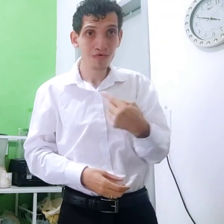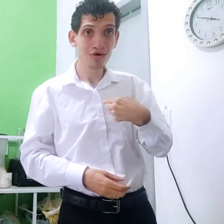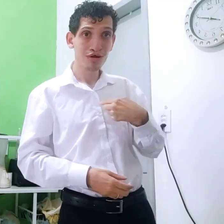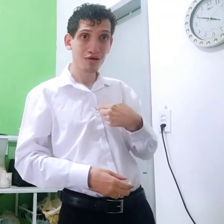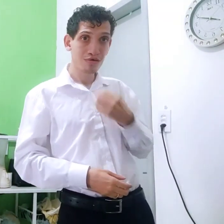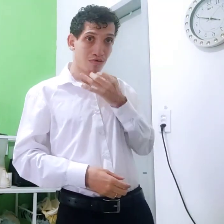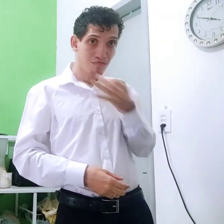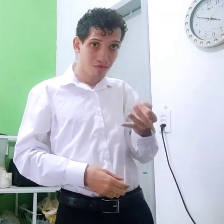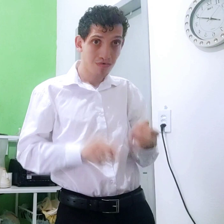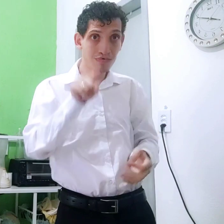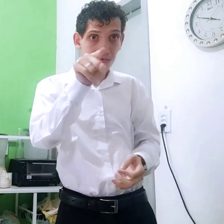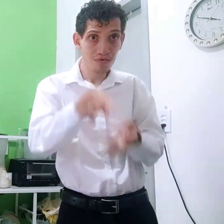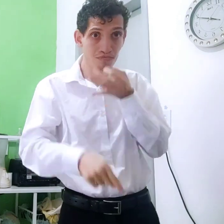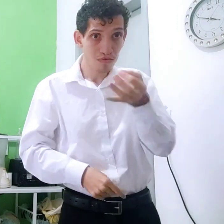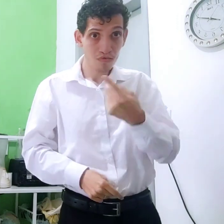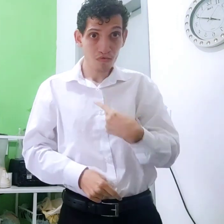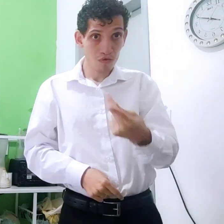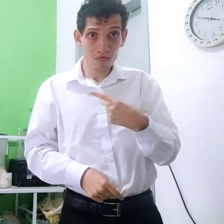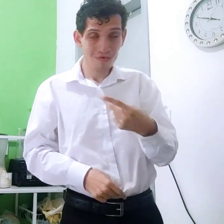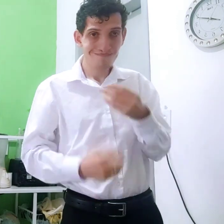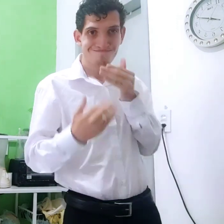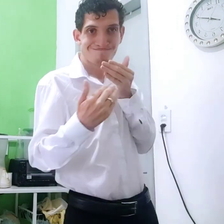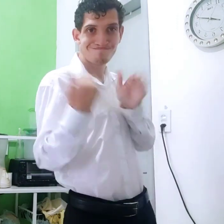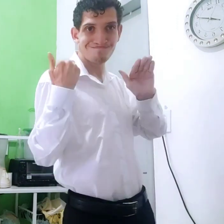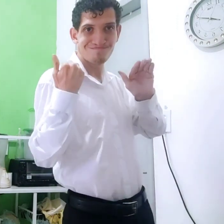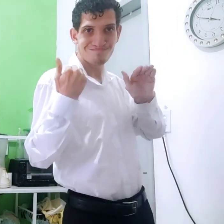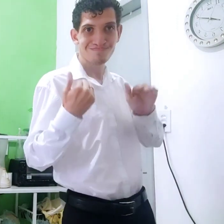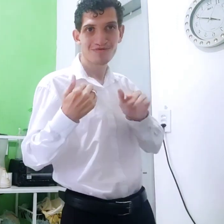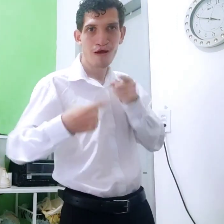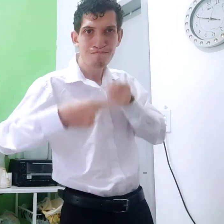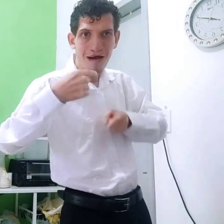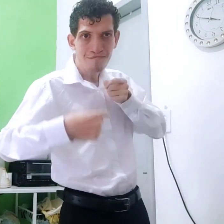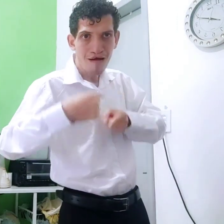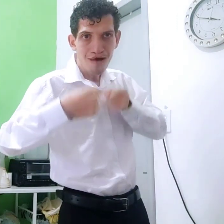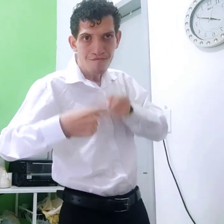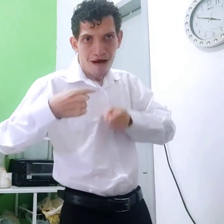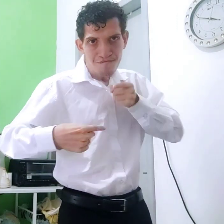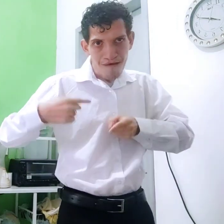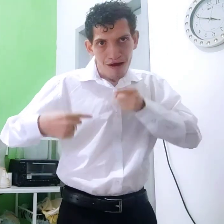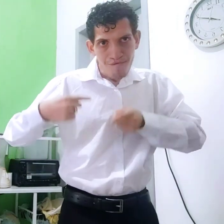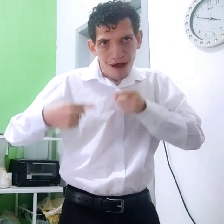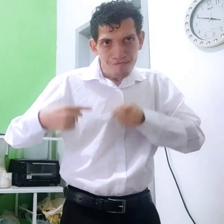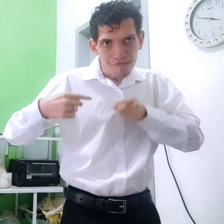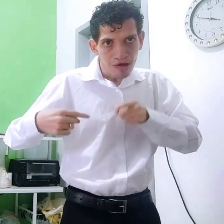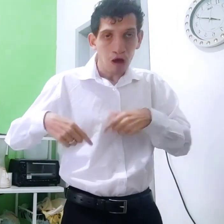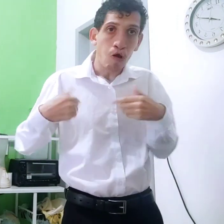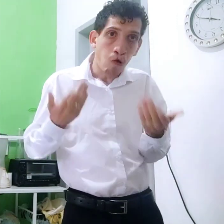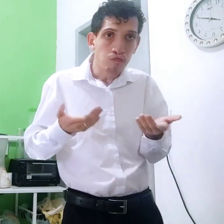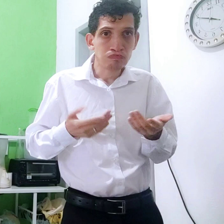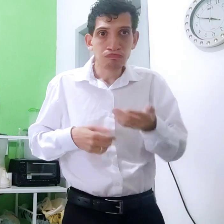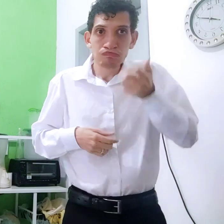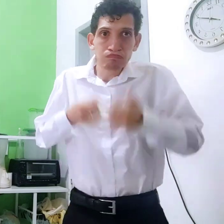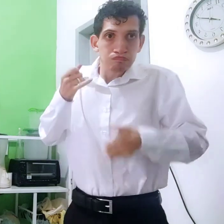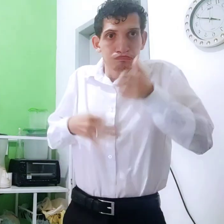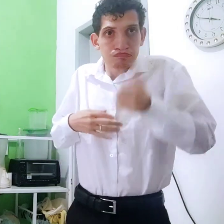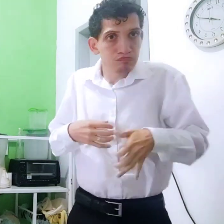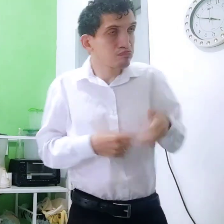o contexto de opinião. Então a opinião ou a sua opinião a gente discorda. gente discute. Ou eu